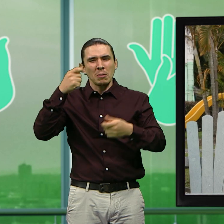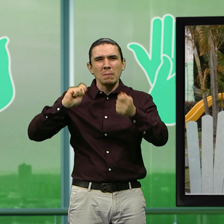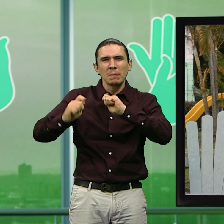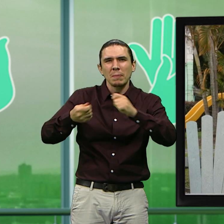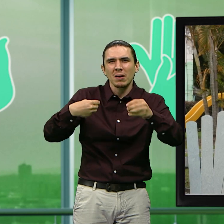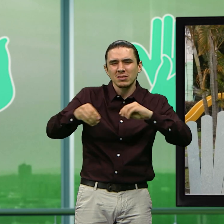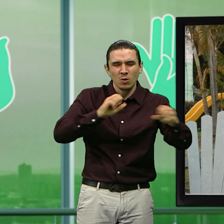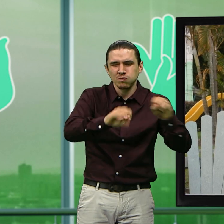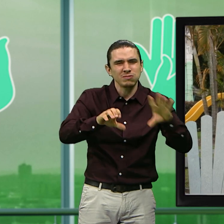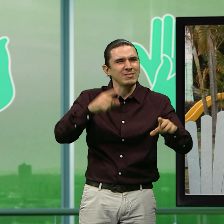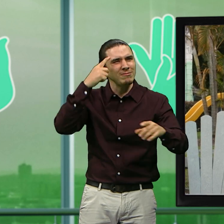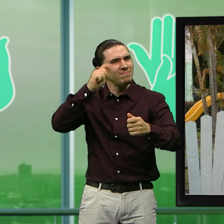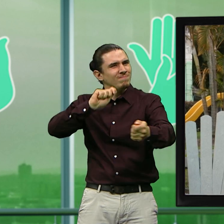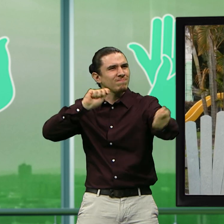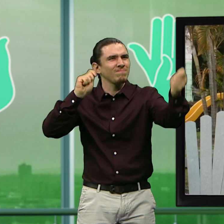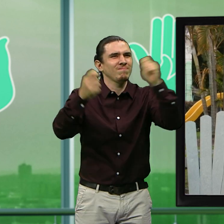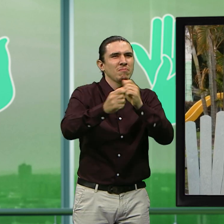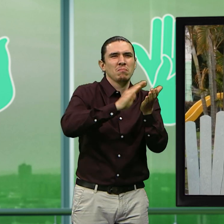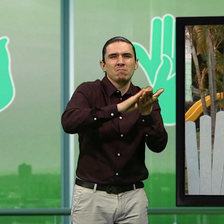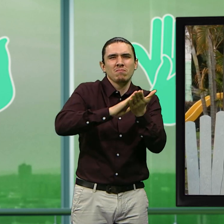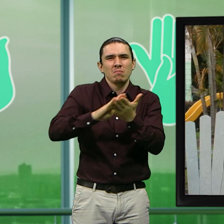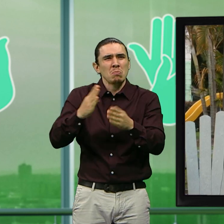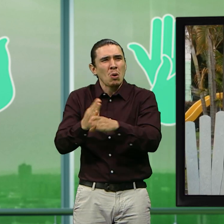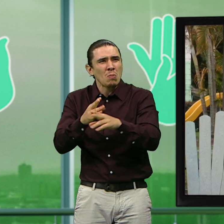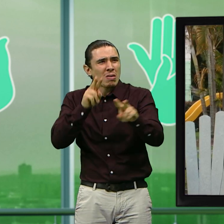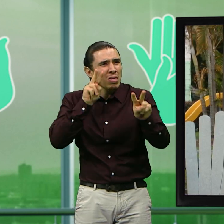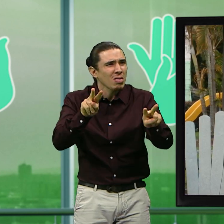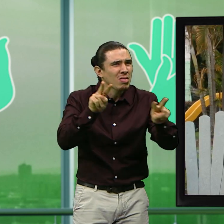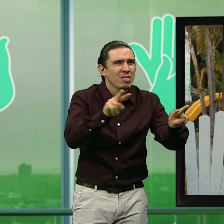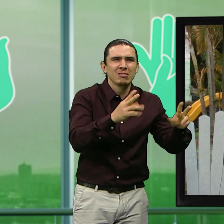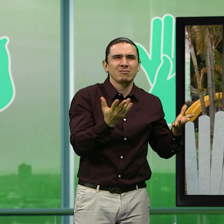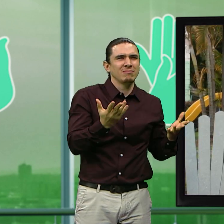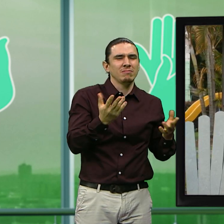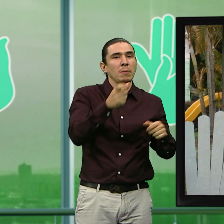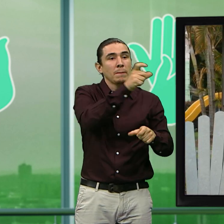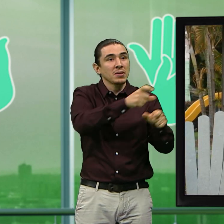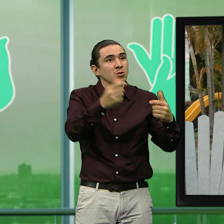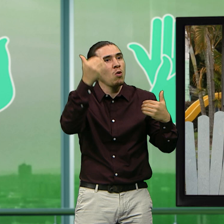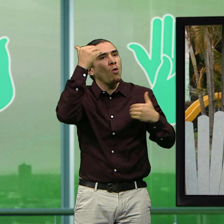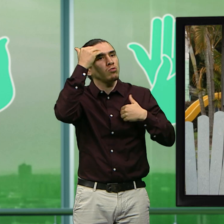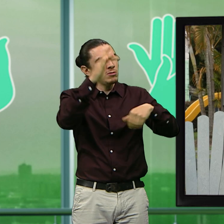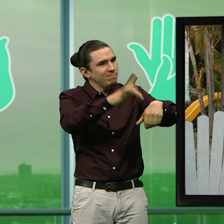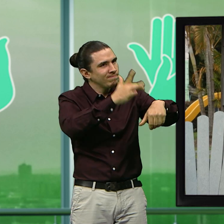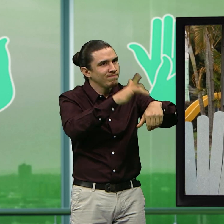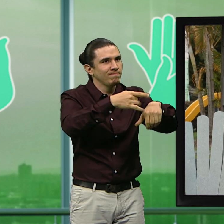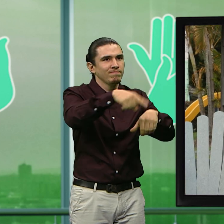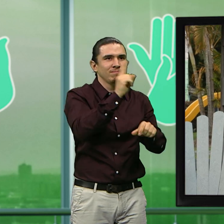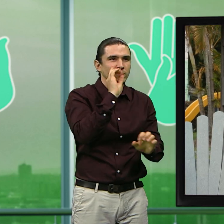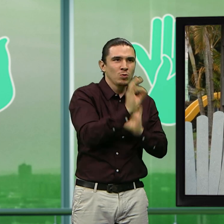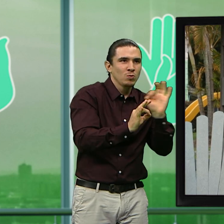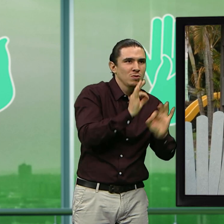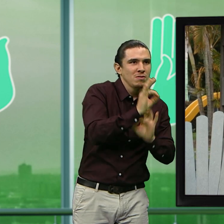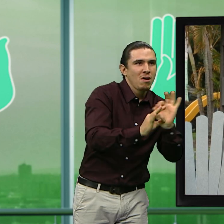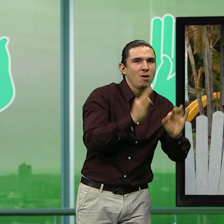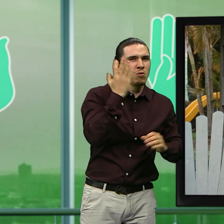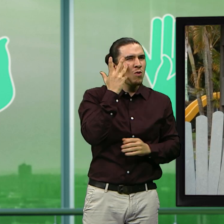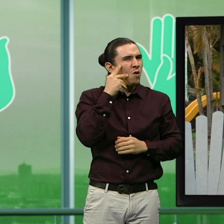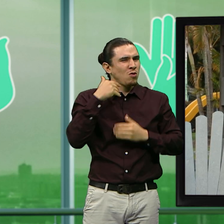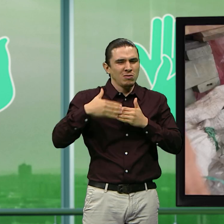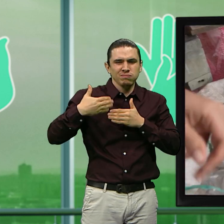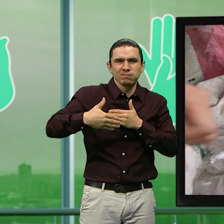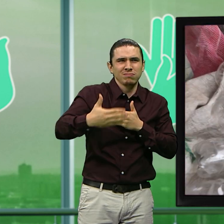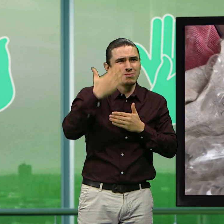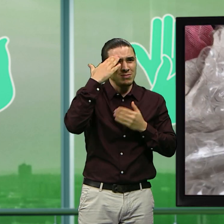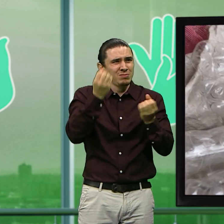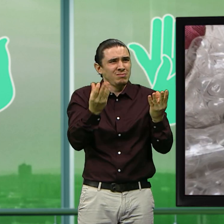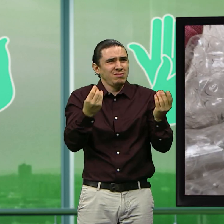el problema de los residuos plásticos en soluciones de vida. ¿Cómo lo hacemos? Enamorando a las personas para que se responsabilicen